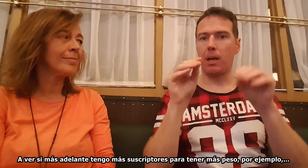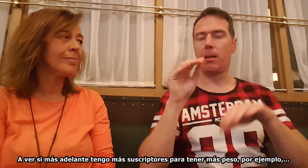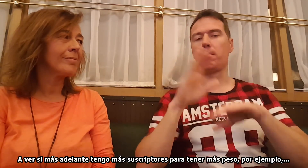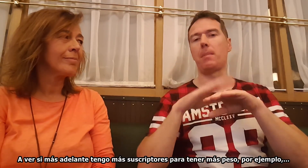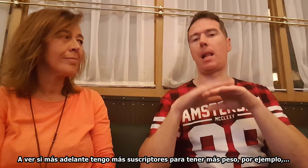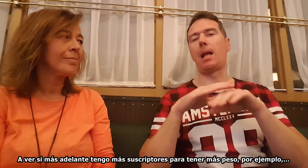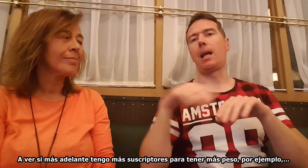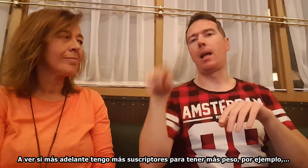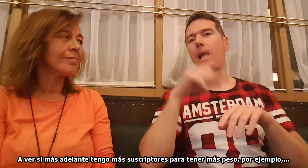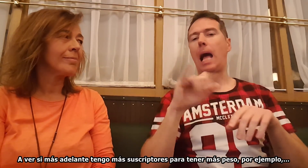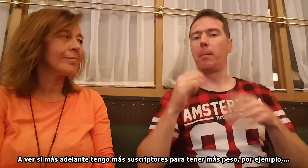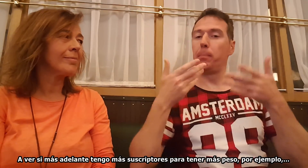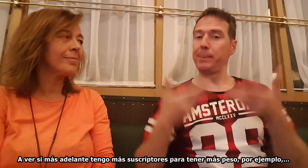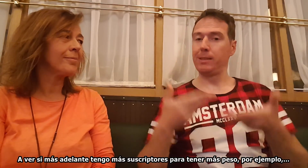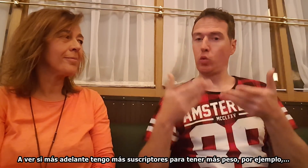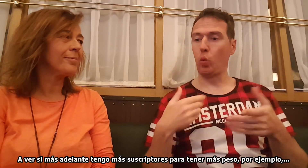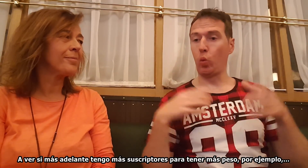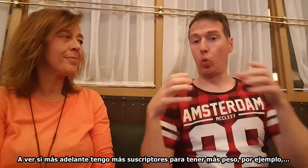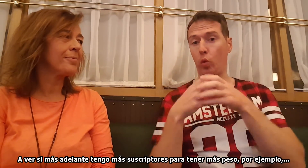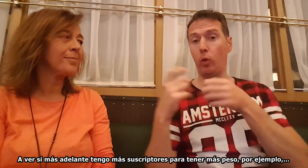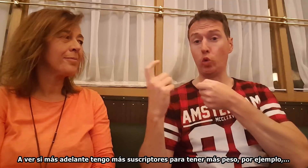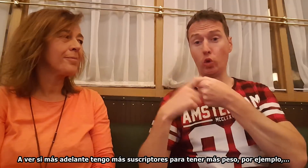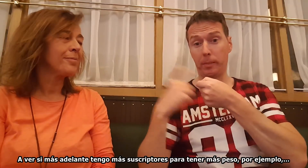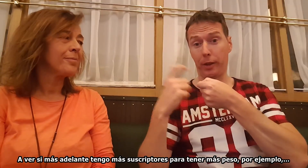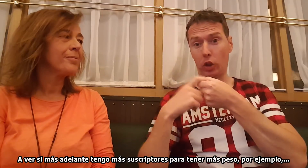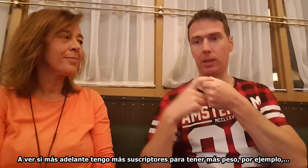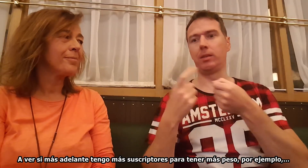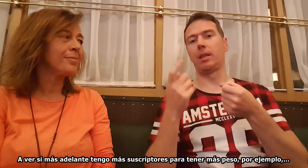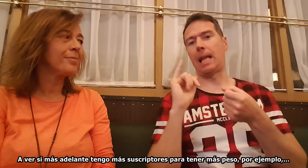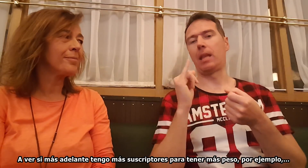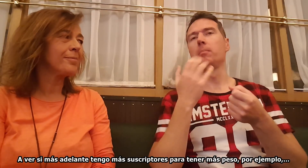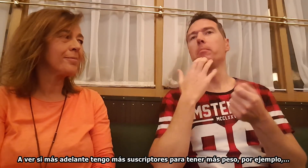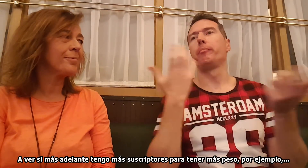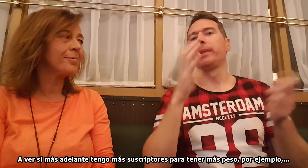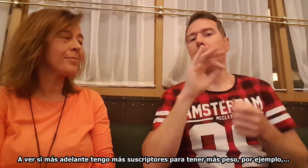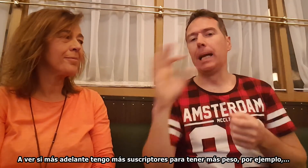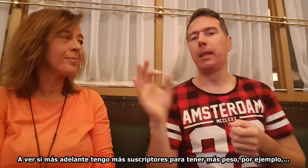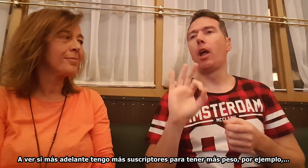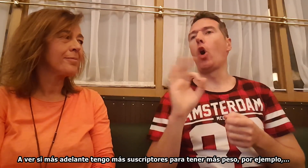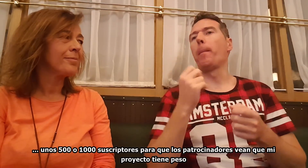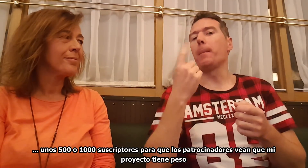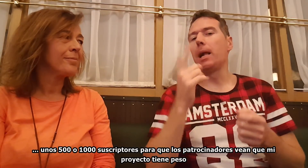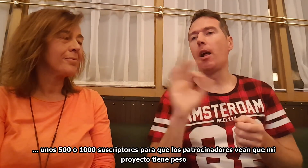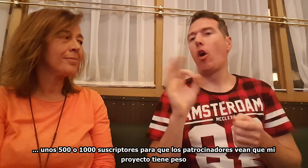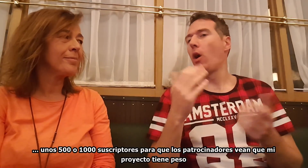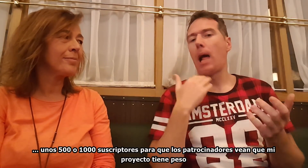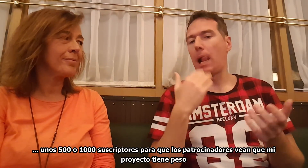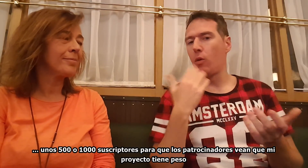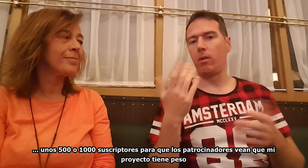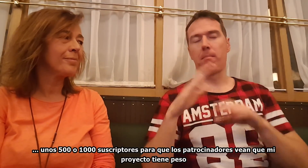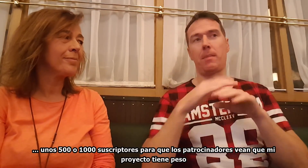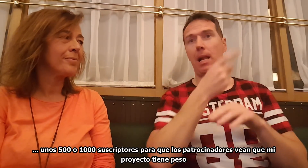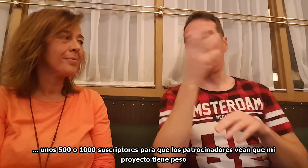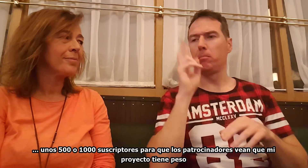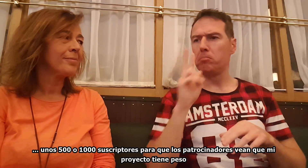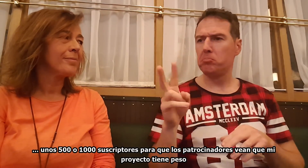peso. Por ejemplo, unos 500 o 1.000 suscriptores. Para que los